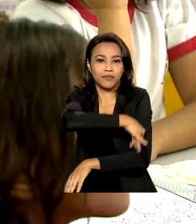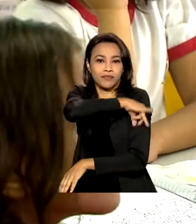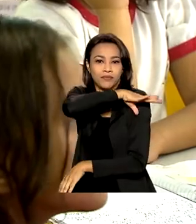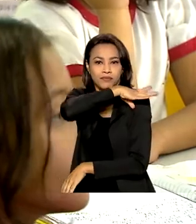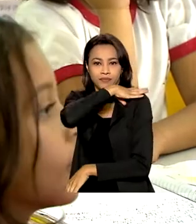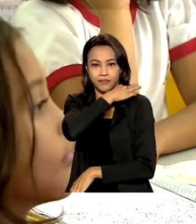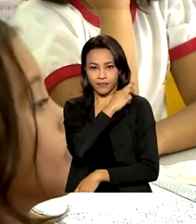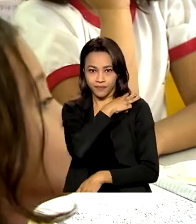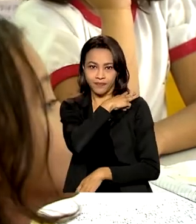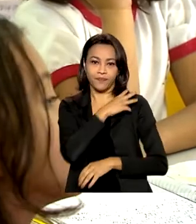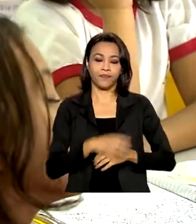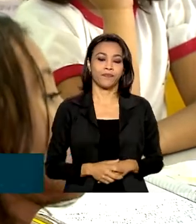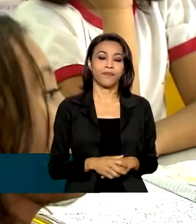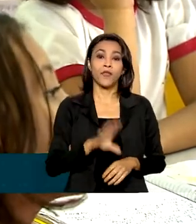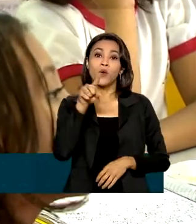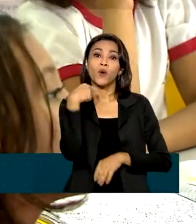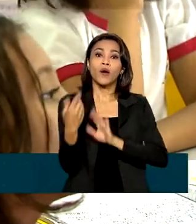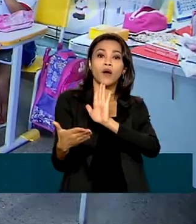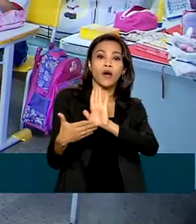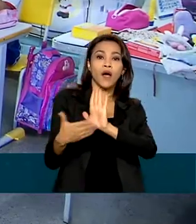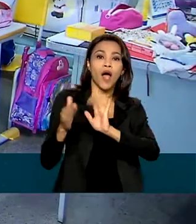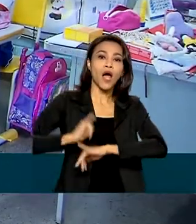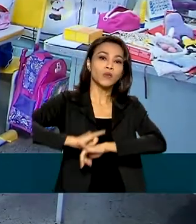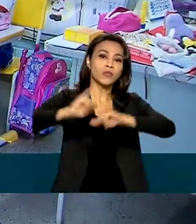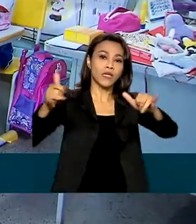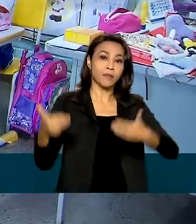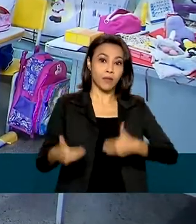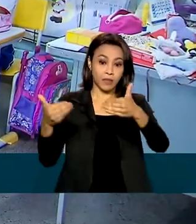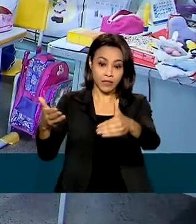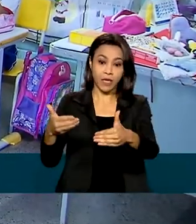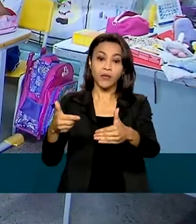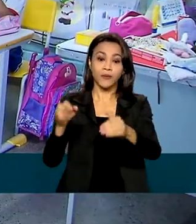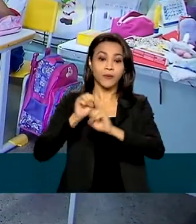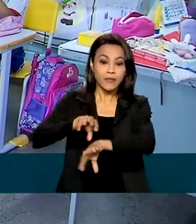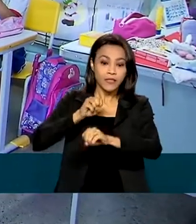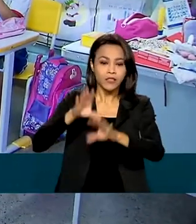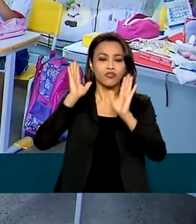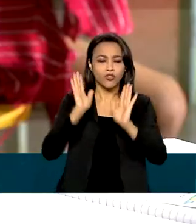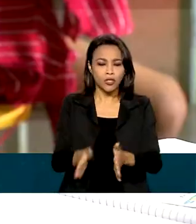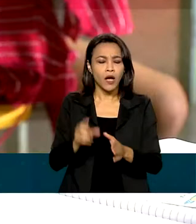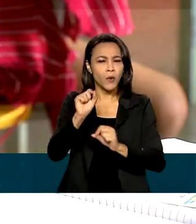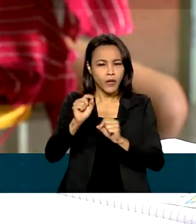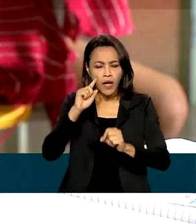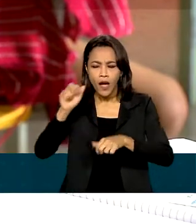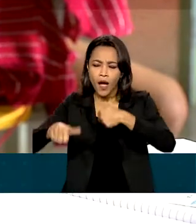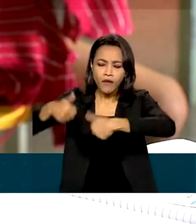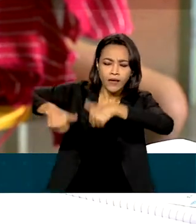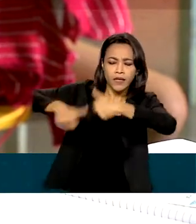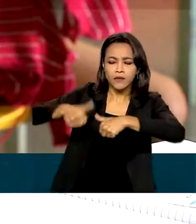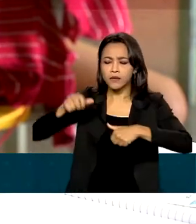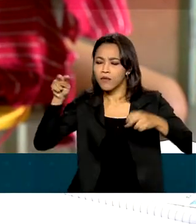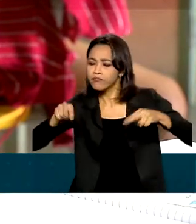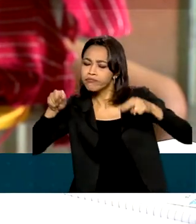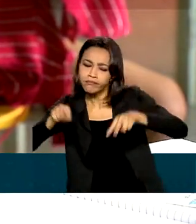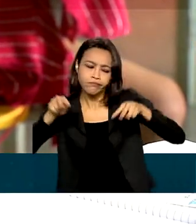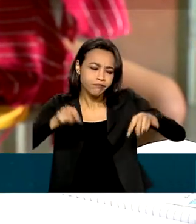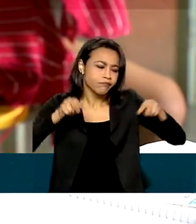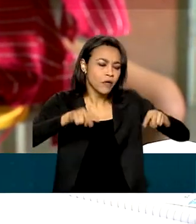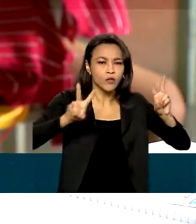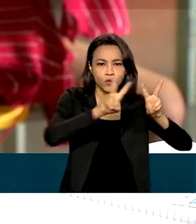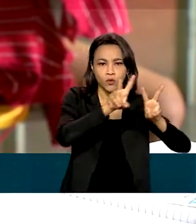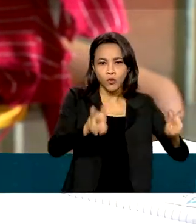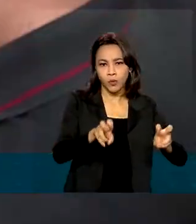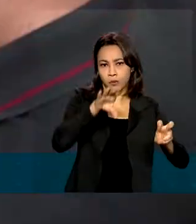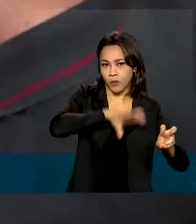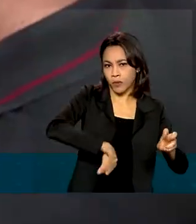anunciadas pelo Ministério da Educação já foi implementada. Um diagnóstico do nível de conhecimento em português e